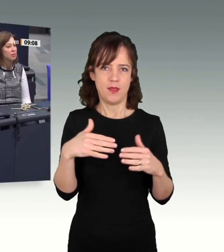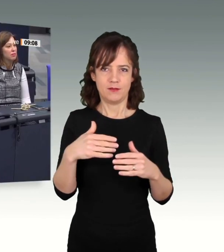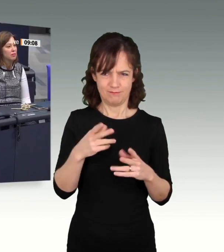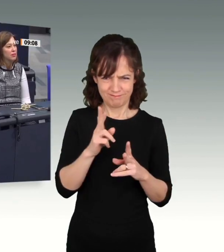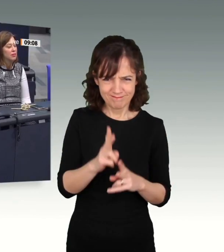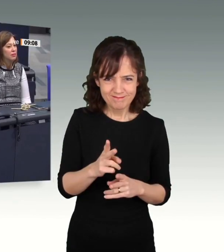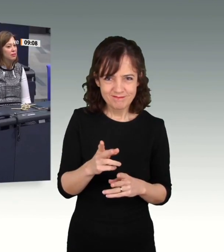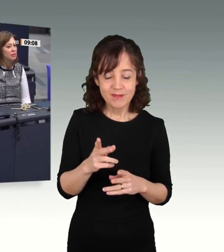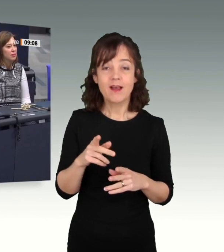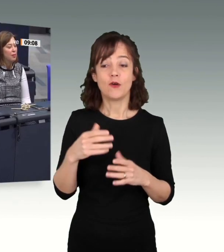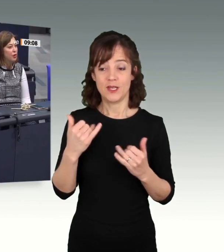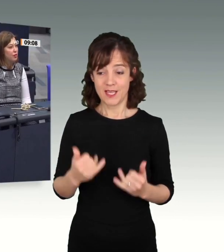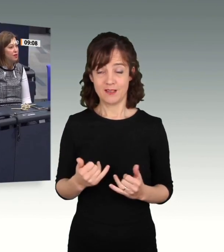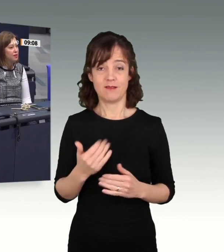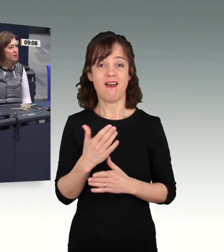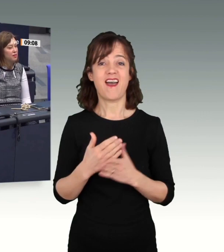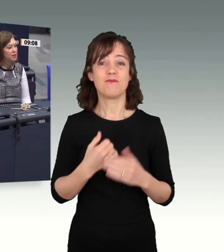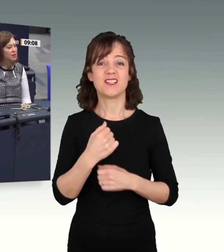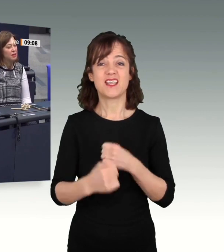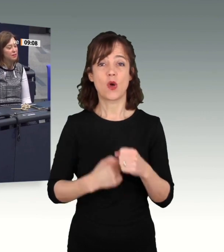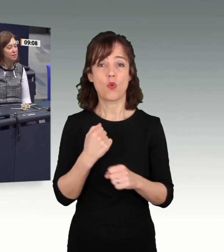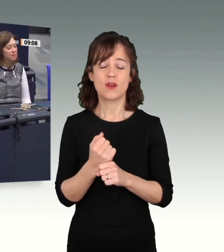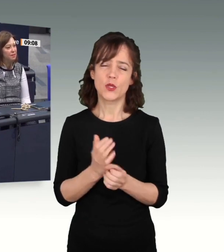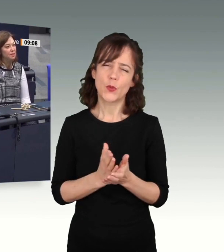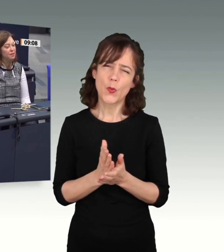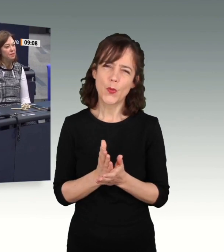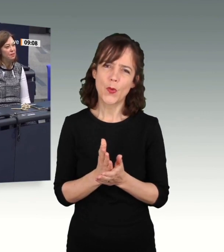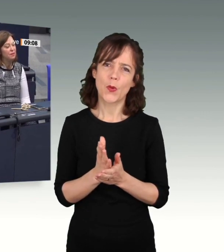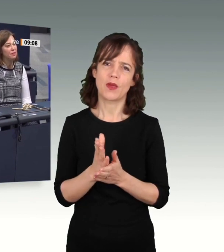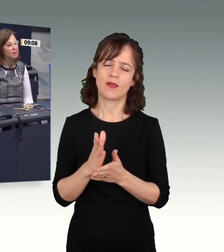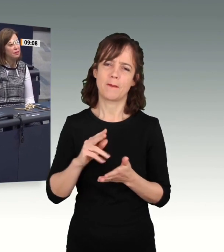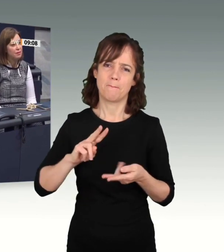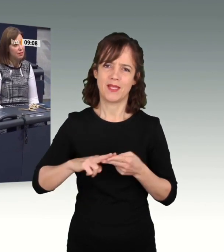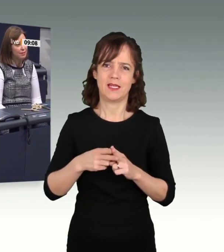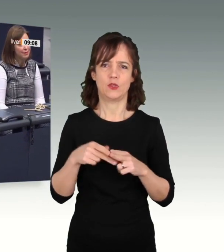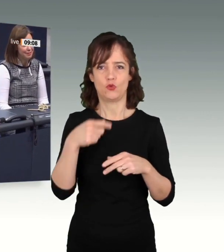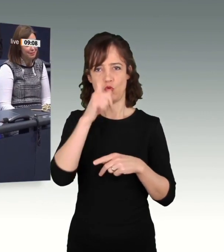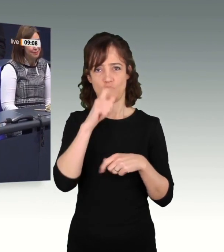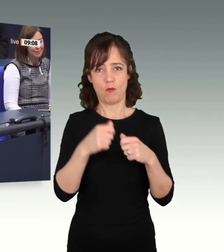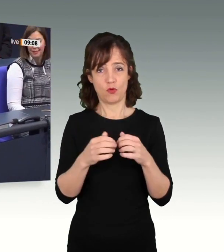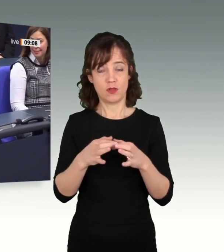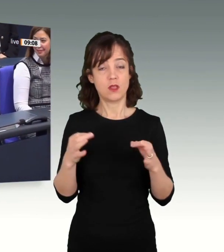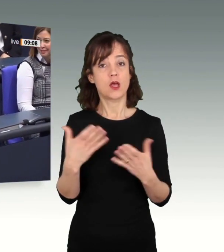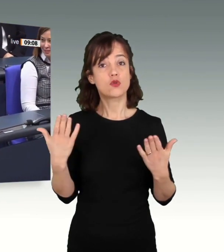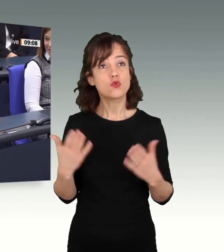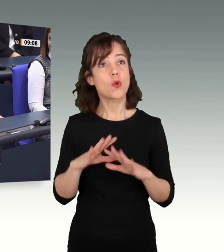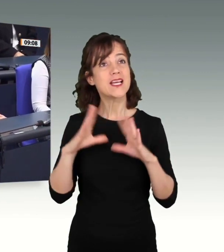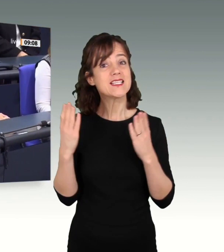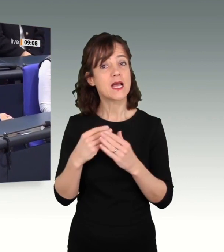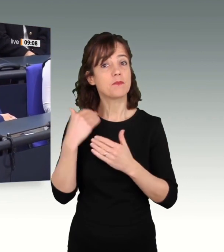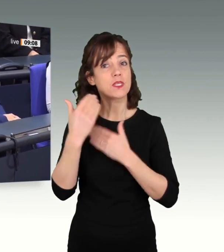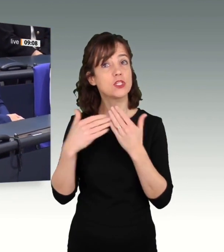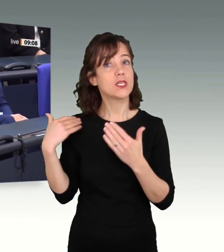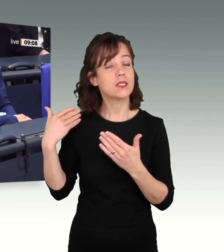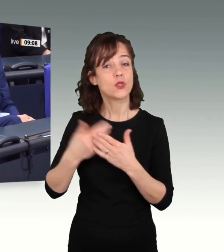Seit einem halben Jahrhundert gehören Sie nun ununterbrochen dem Deutschen Bundestag an. Das ist einmalig in der gesamten Geschichte